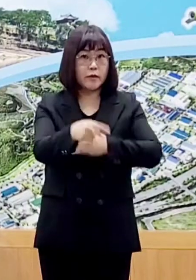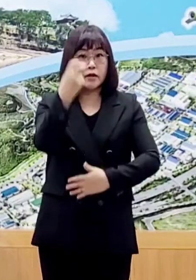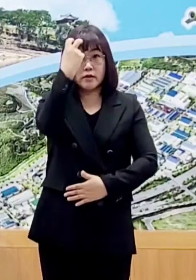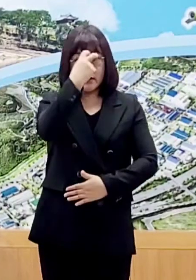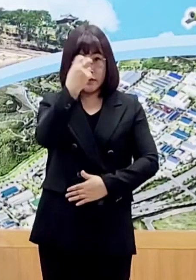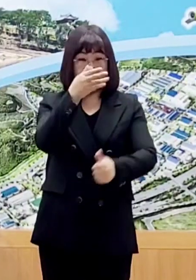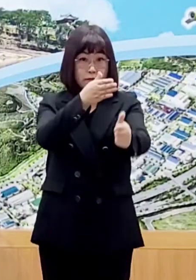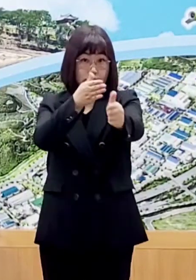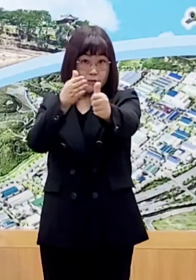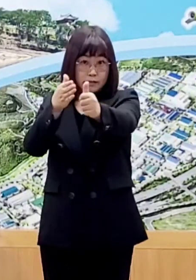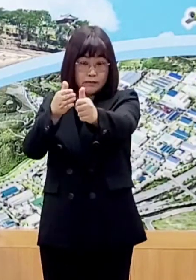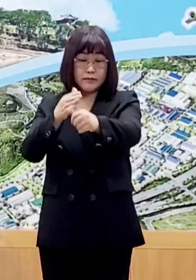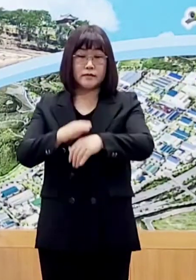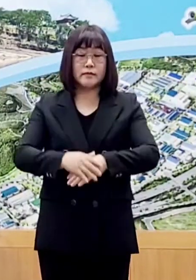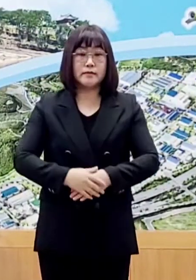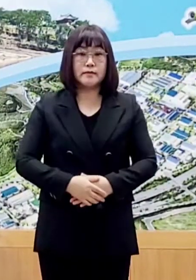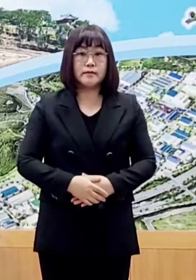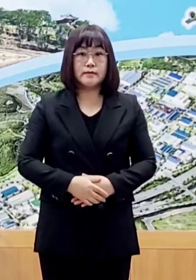받아주시기 바랍니다.